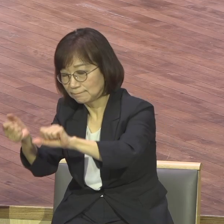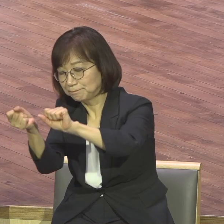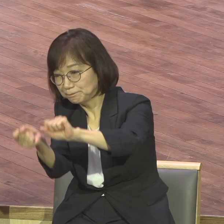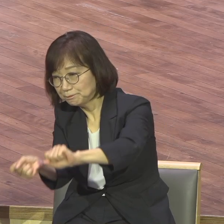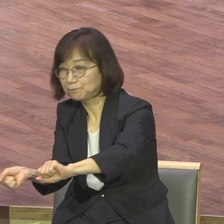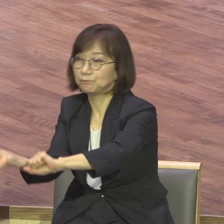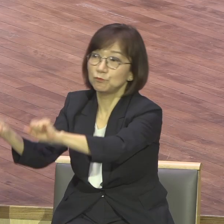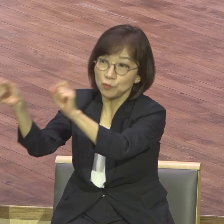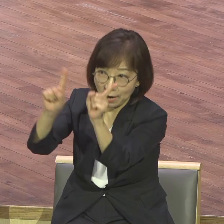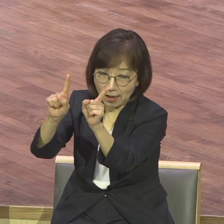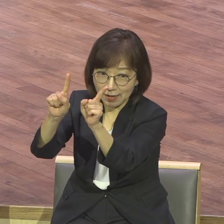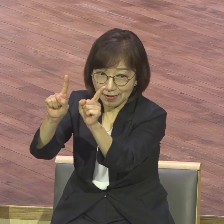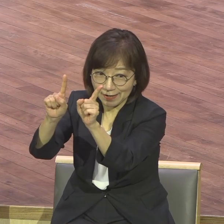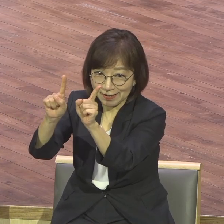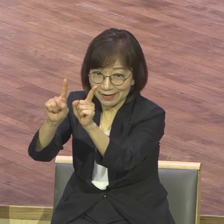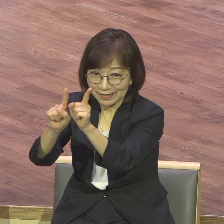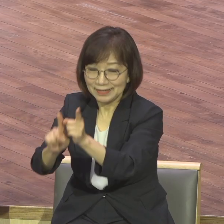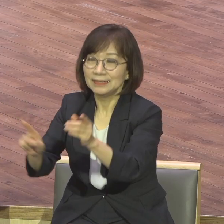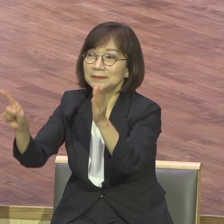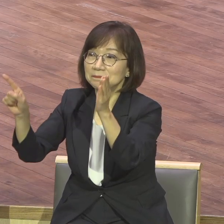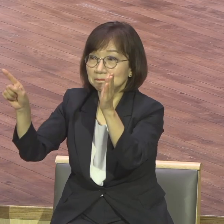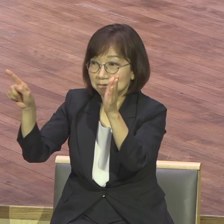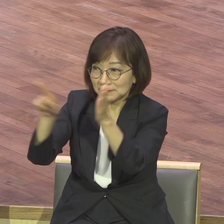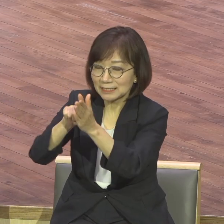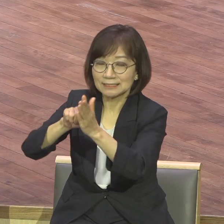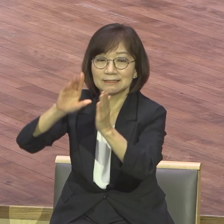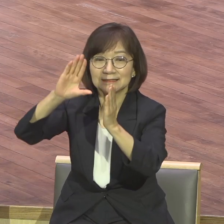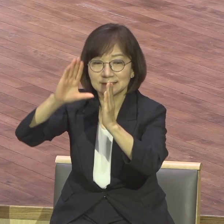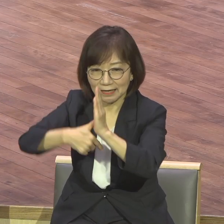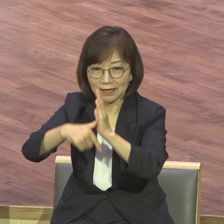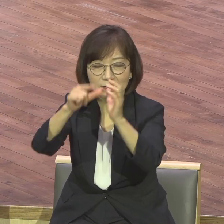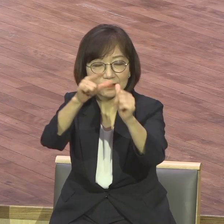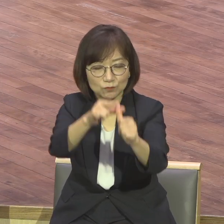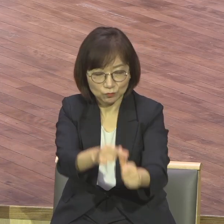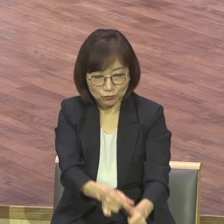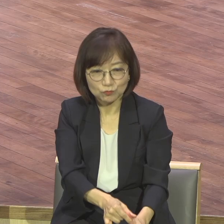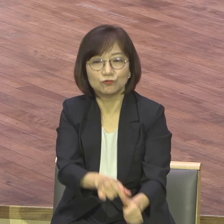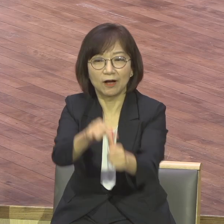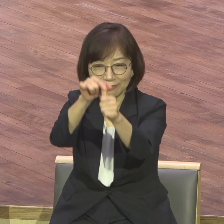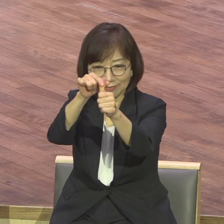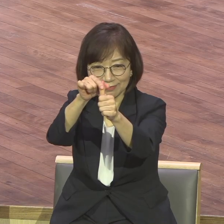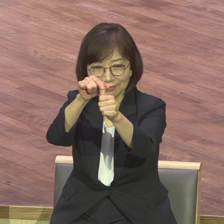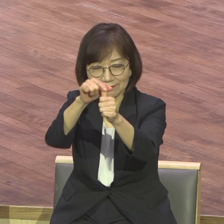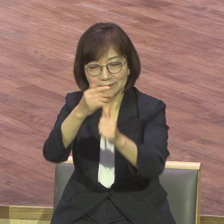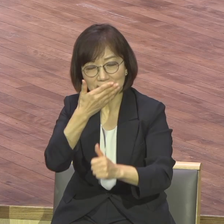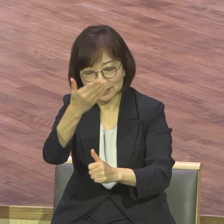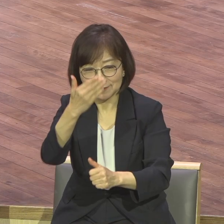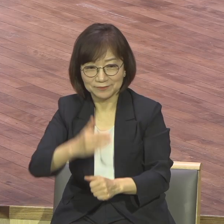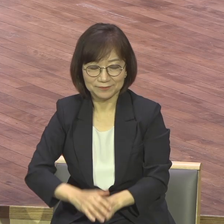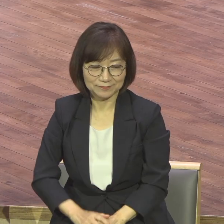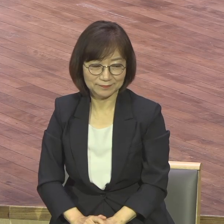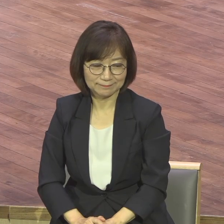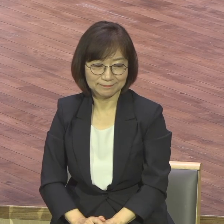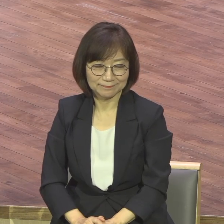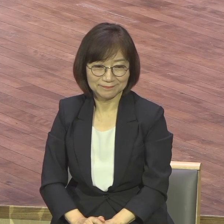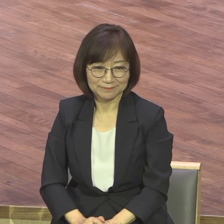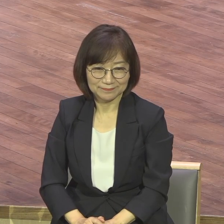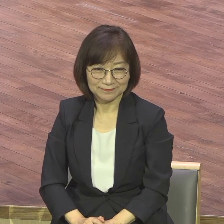통해서 열린 구원의 문으로 구원의 길로 들어서야만 하나님 나라에